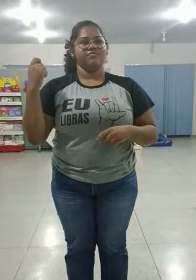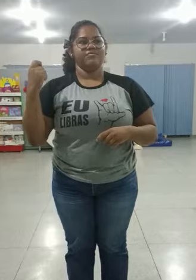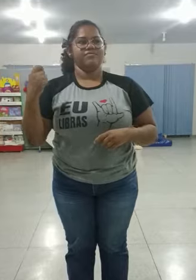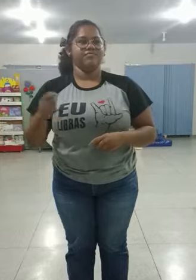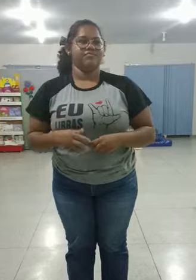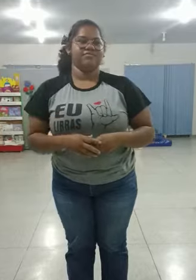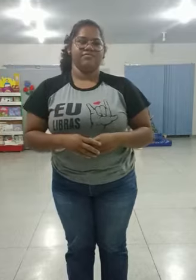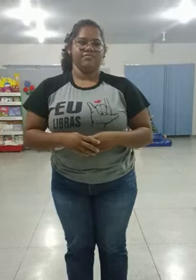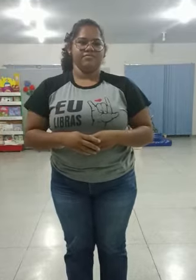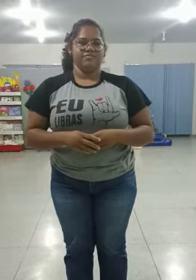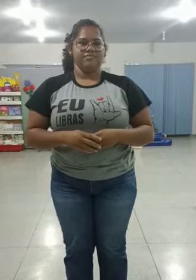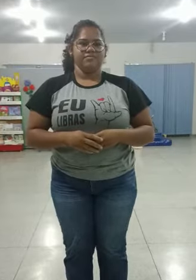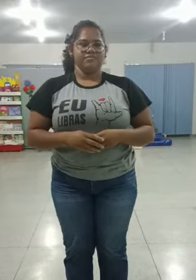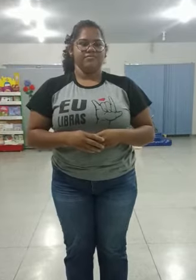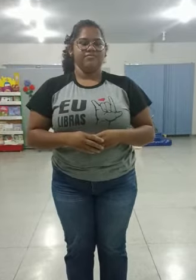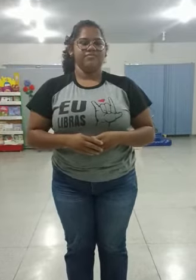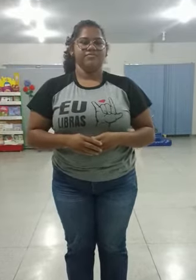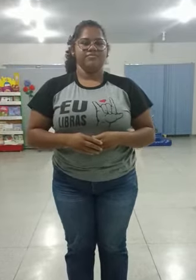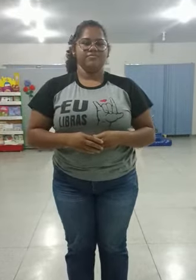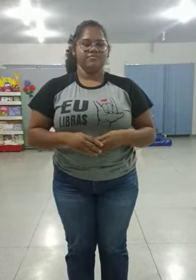Hoje, eu só sei uma coisa.